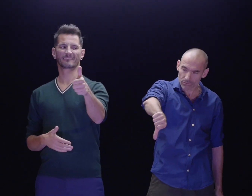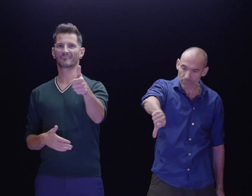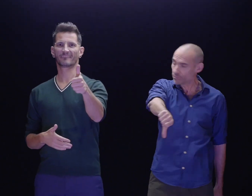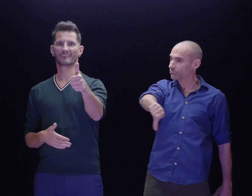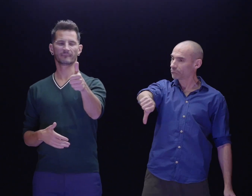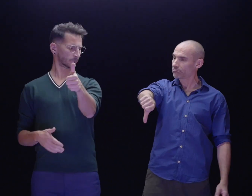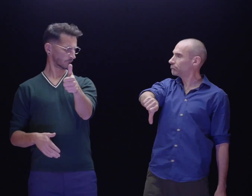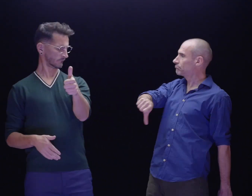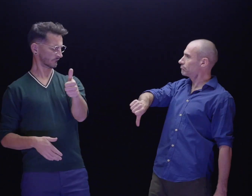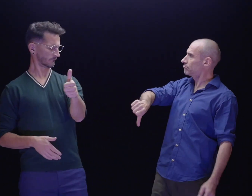Bon !